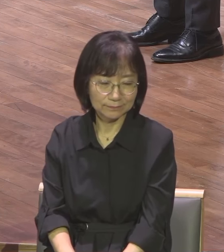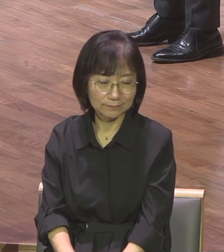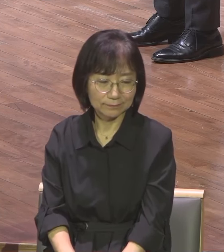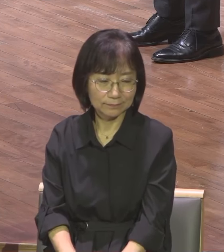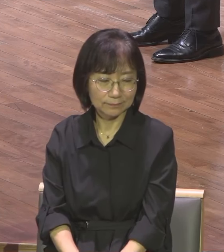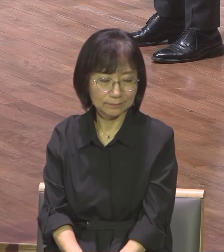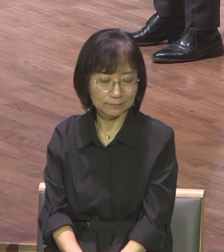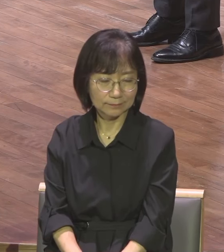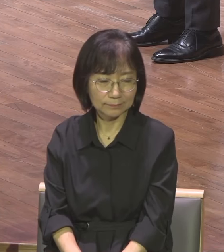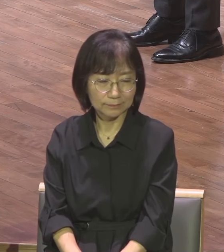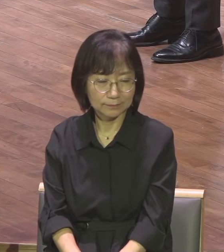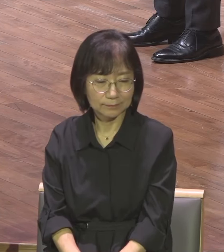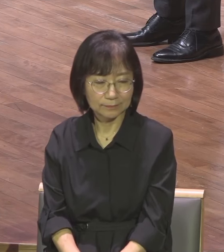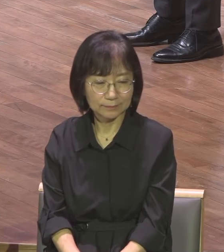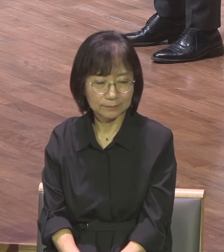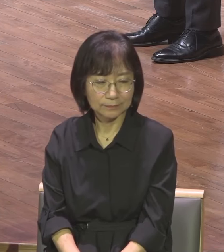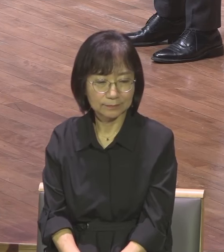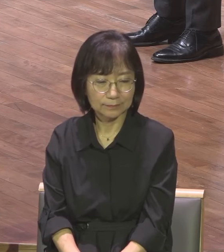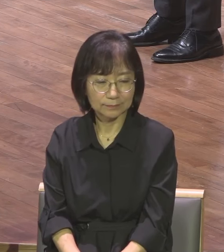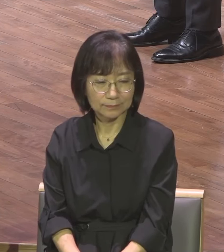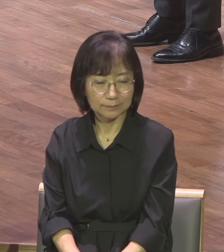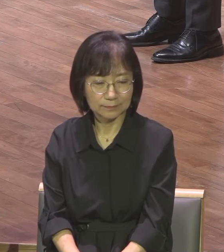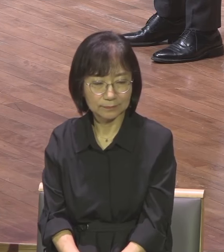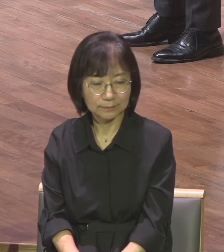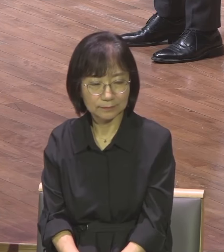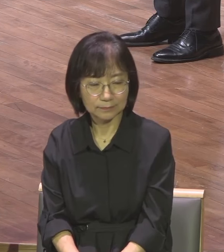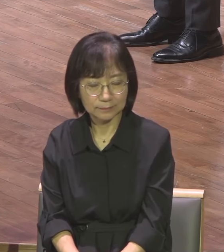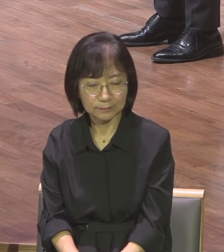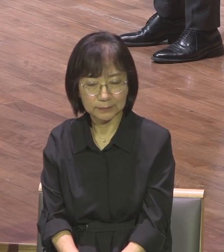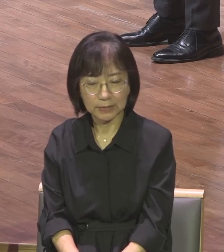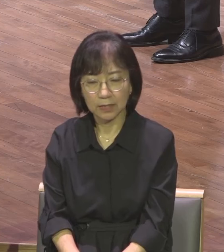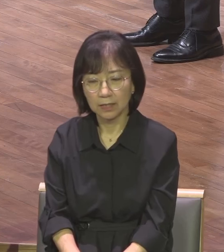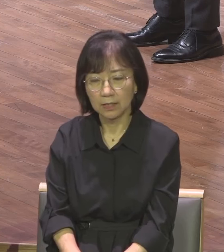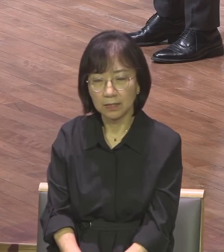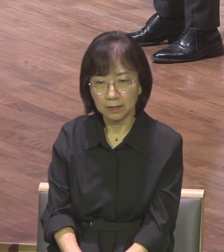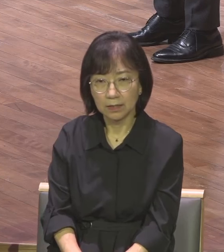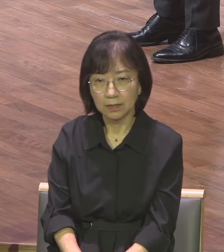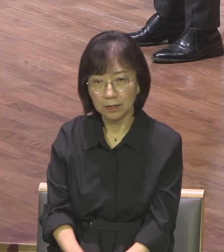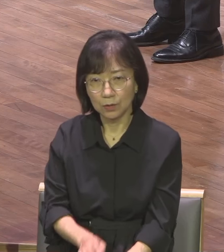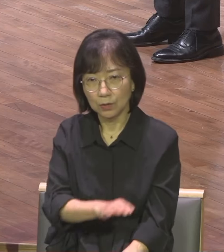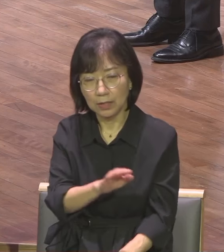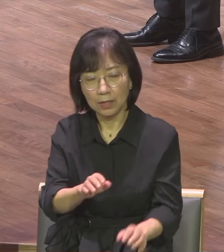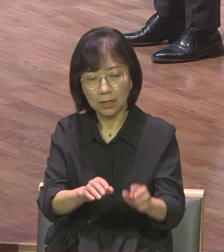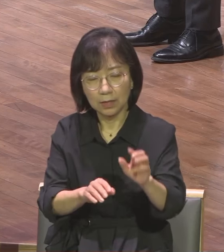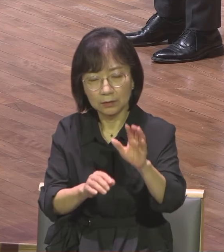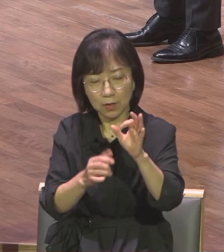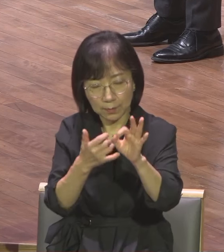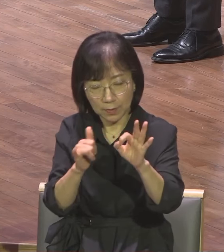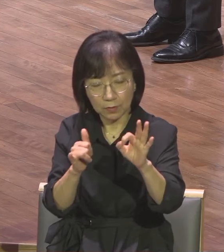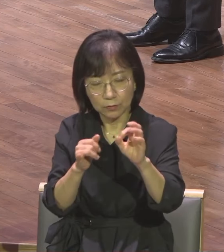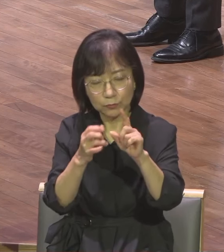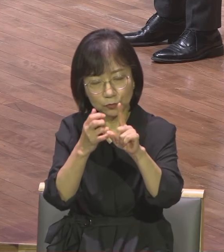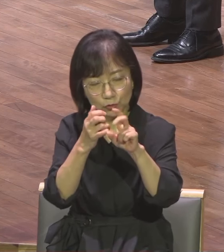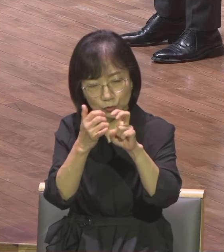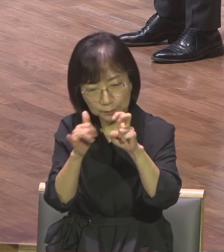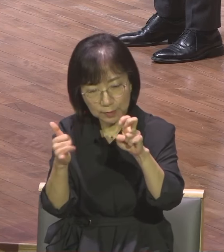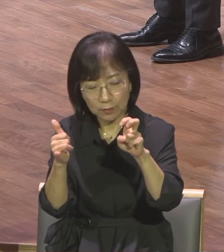그 한 가지만 있으면 10명 수명 30명도 전도될 수 있어요 왜 이거 못합니까? 하나님 은혜 내려